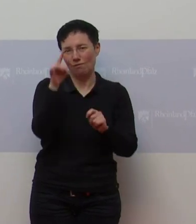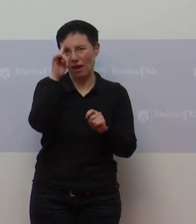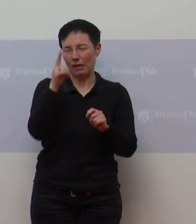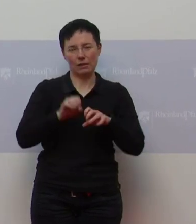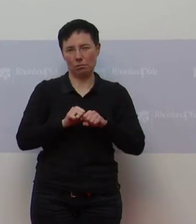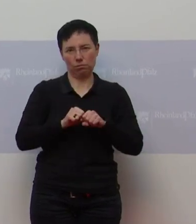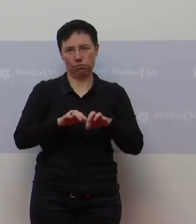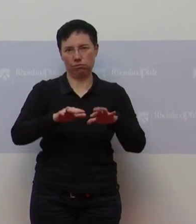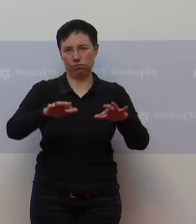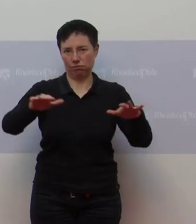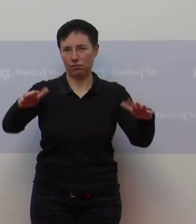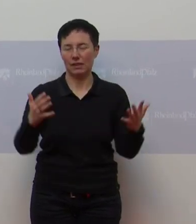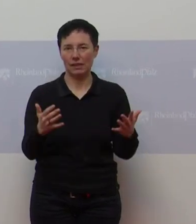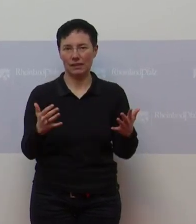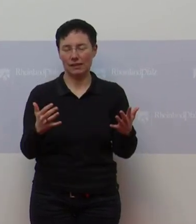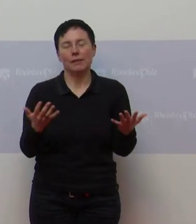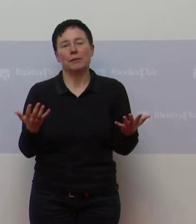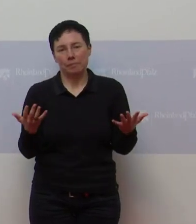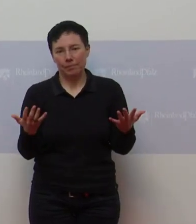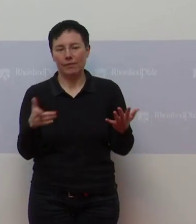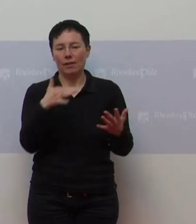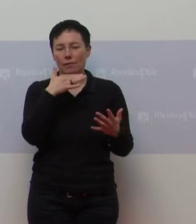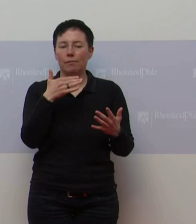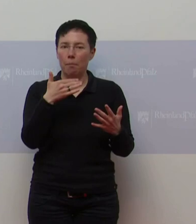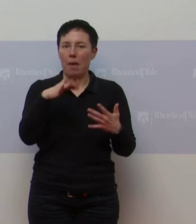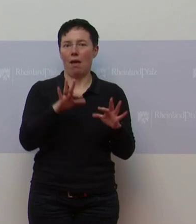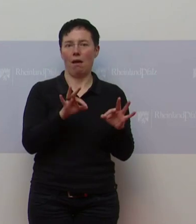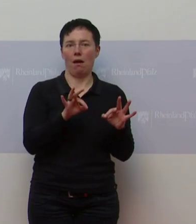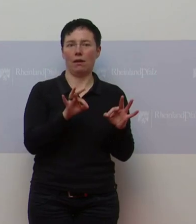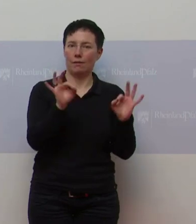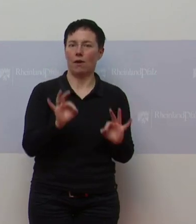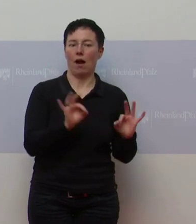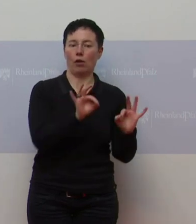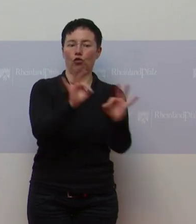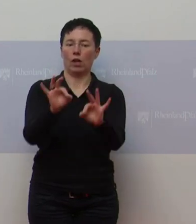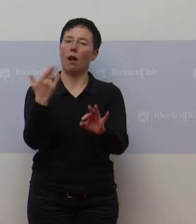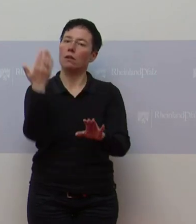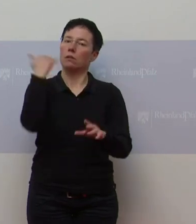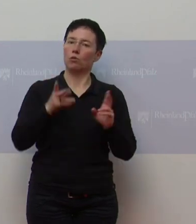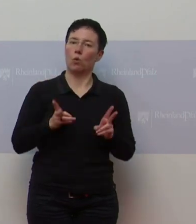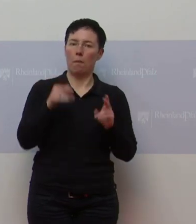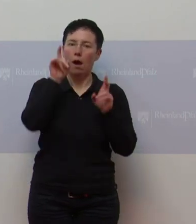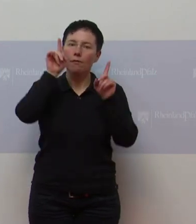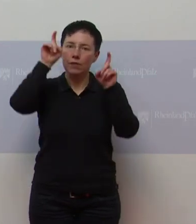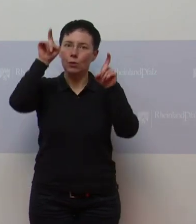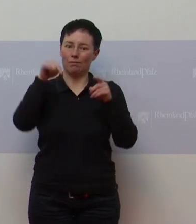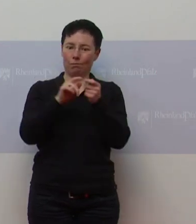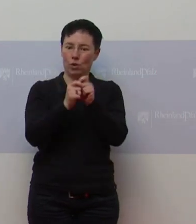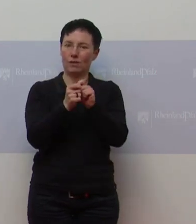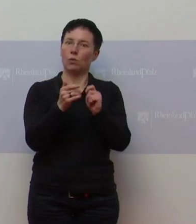auch um sich greift und die schlichten Ergreifen sehr viel ansteckender ist als das ursprüngliche Virus. Und insofern geht das mit der